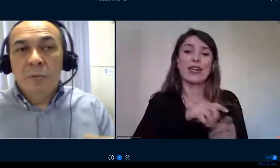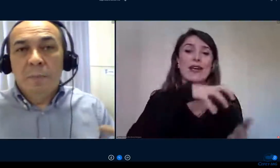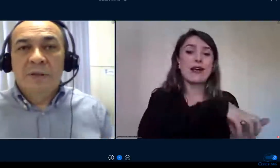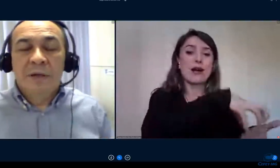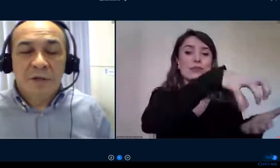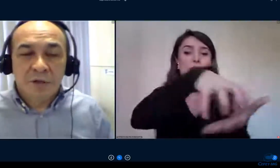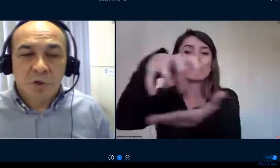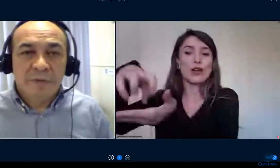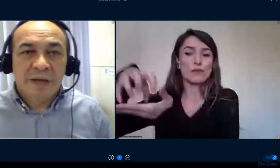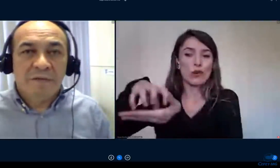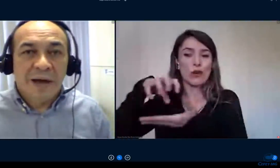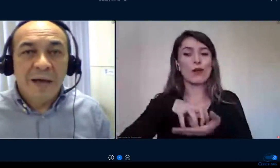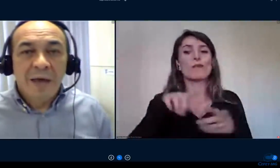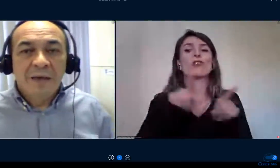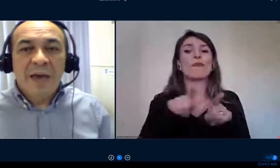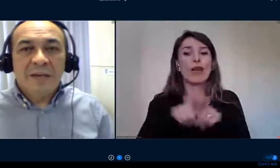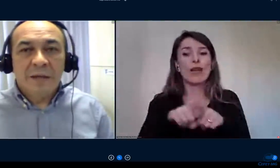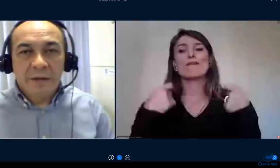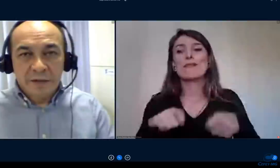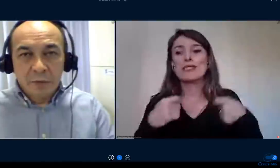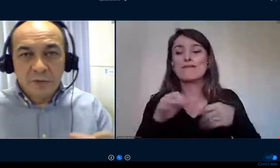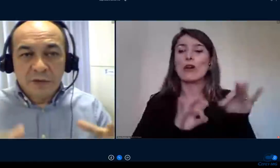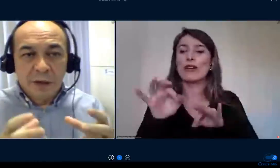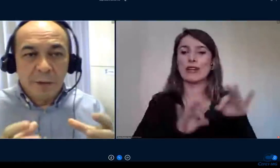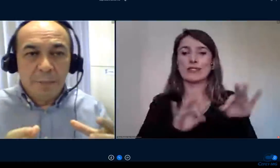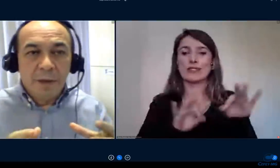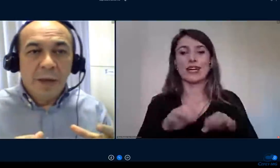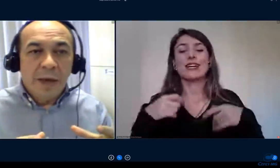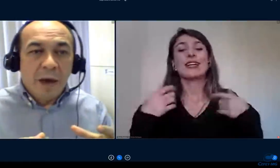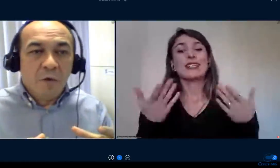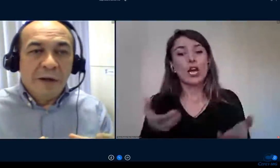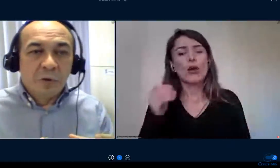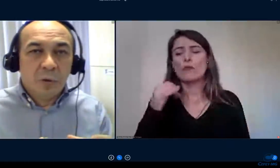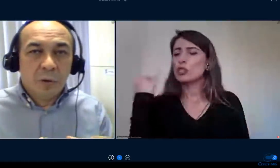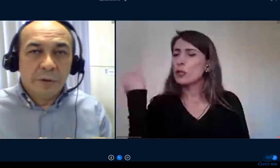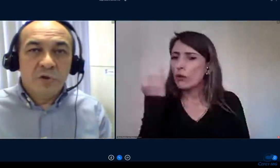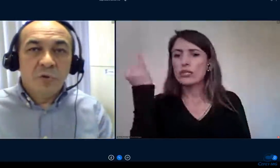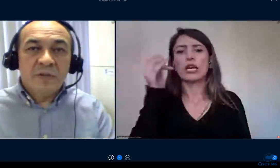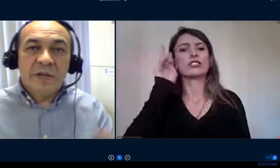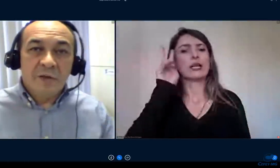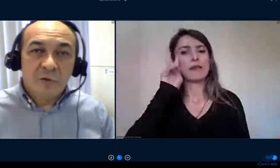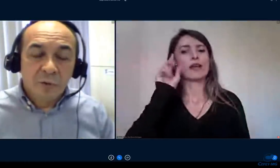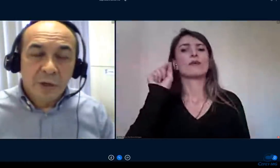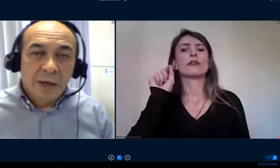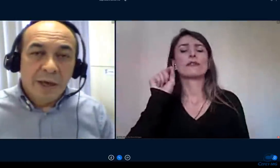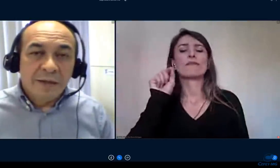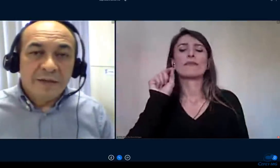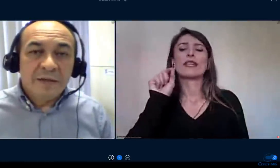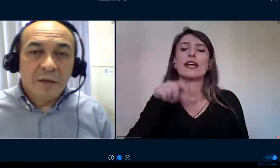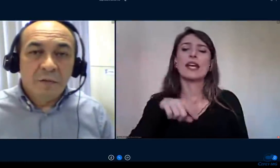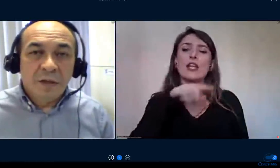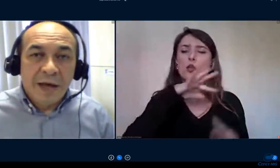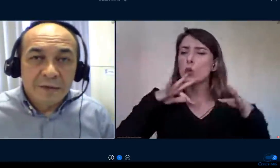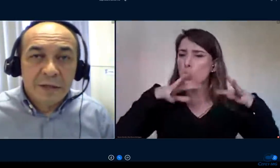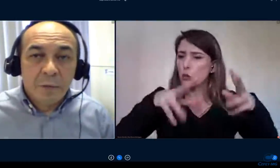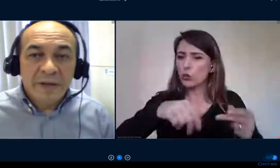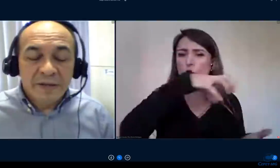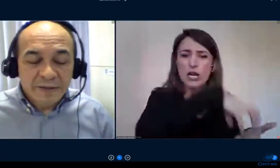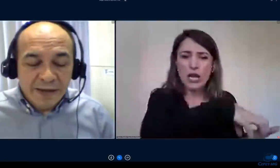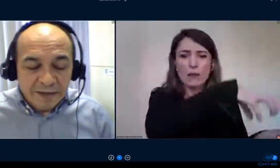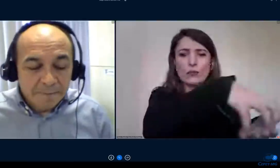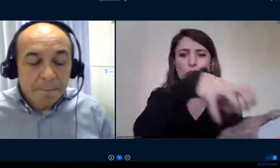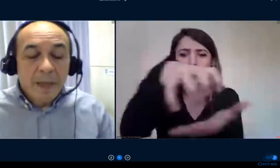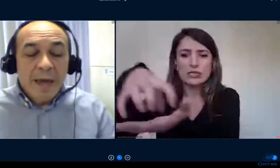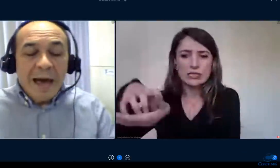é muito importante a gente observar que essa adesão dos campi é o fator de sucesso dessas atividades não